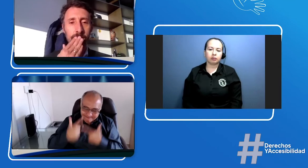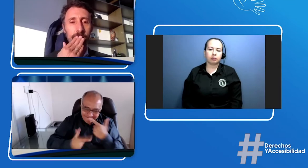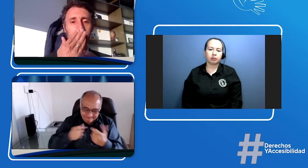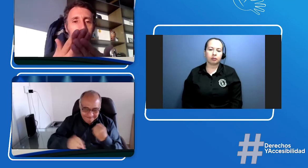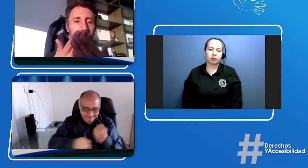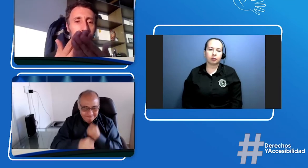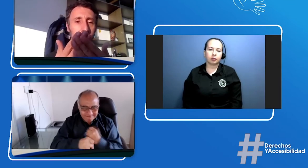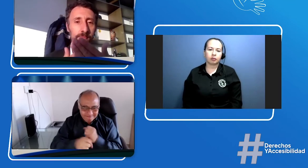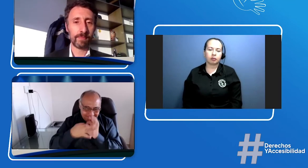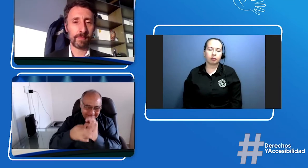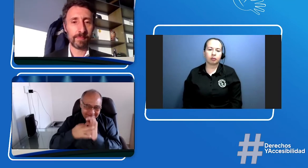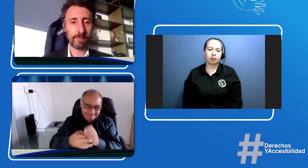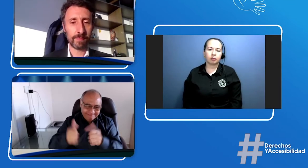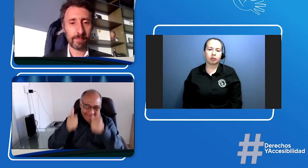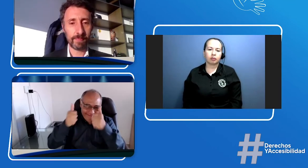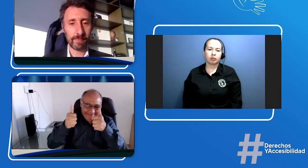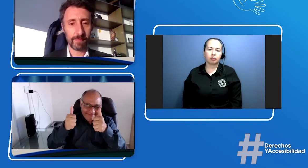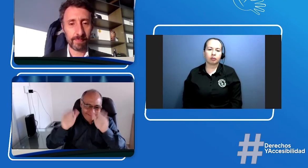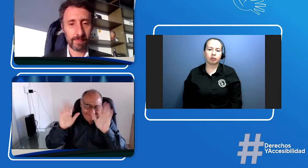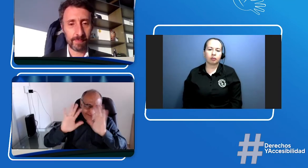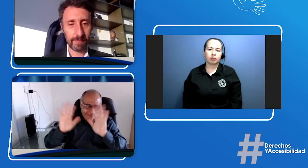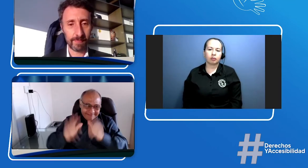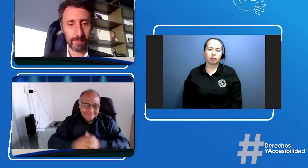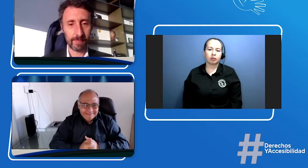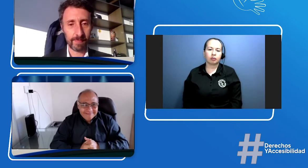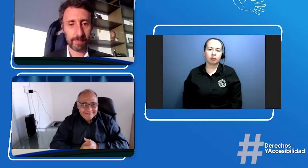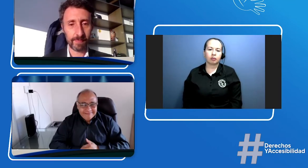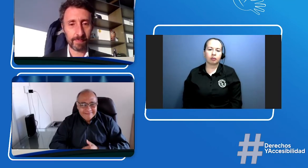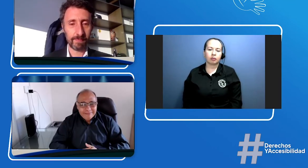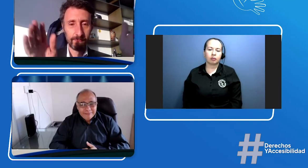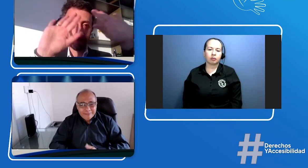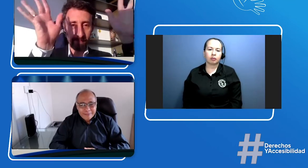muy bien ahí seguimos en la lucha y seguimos trabajando gracias qué